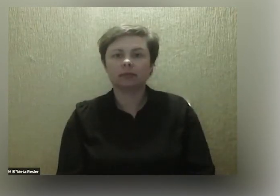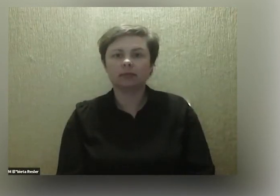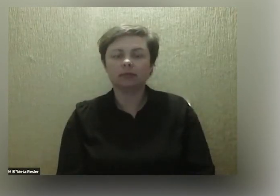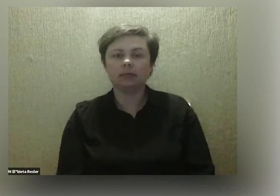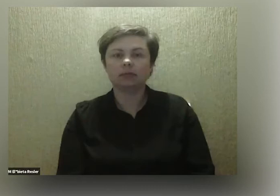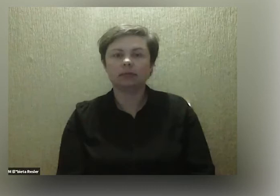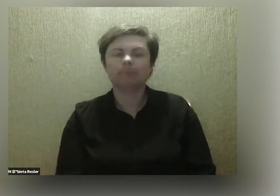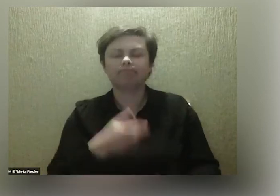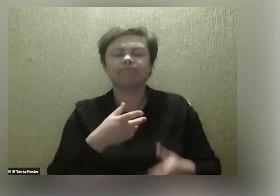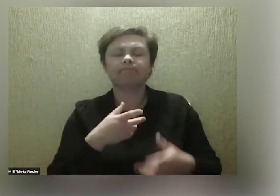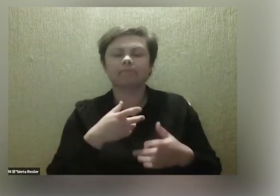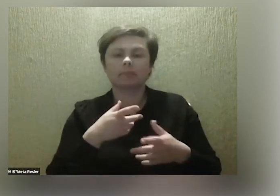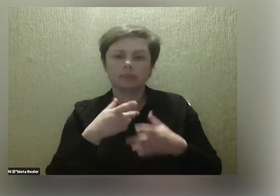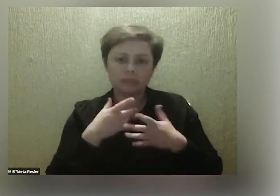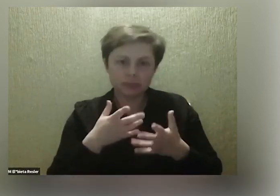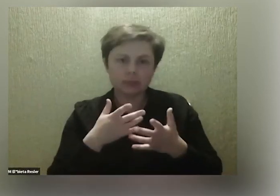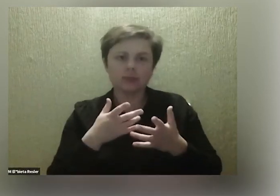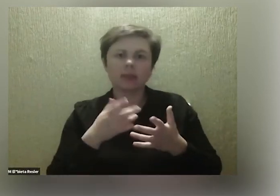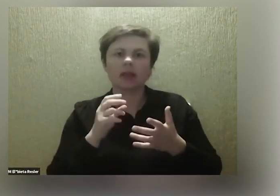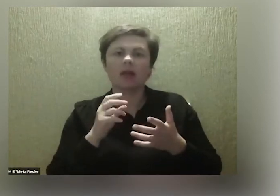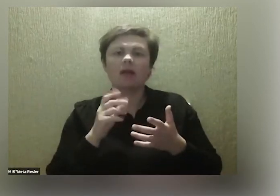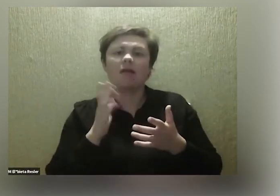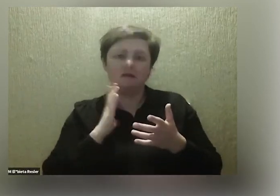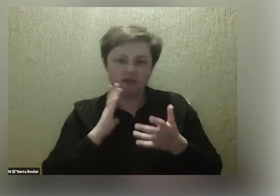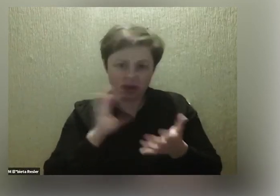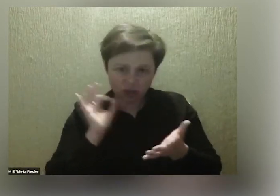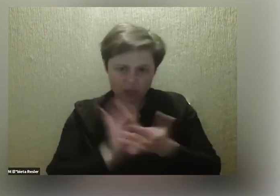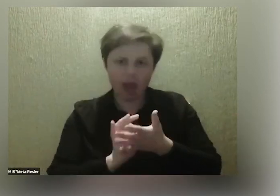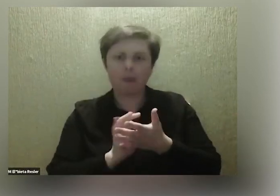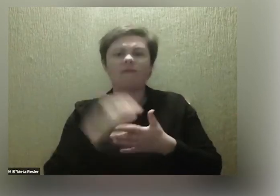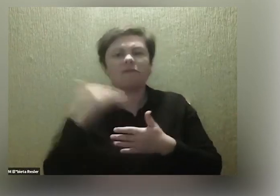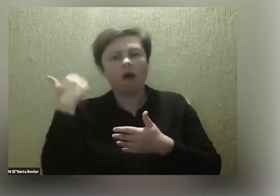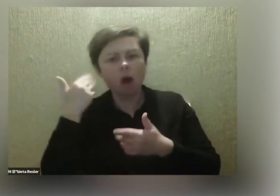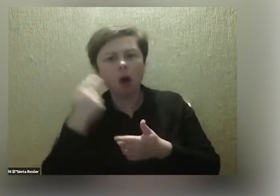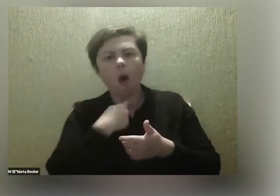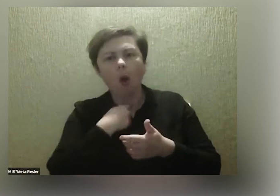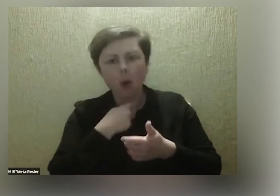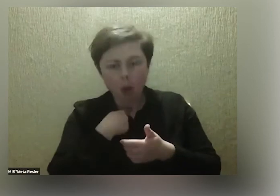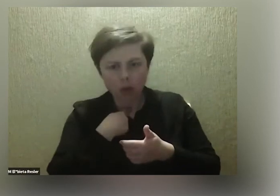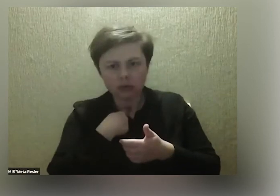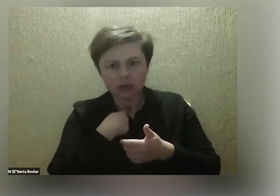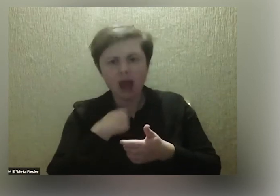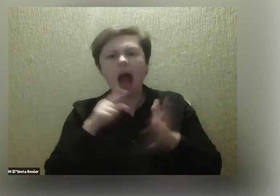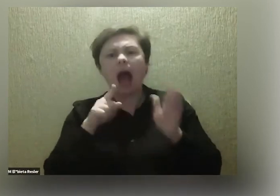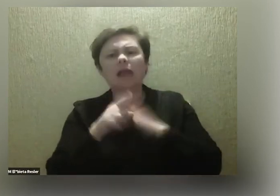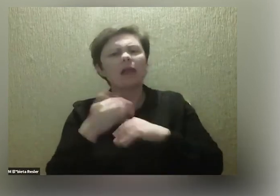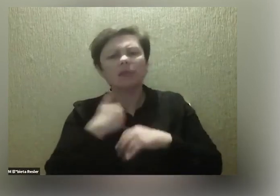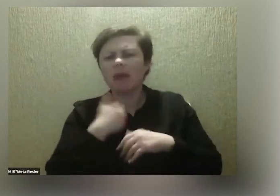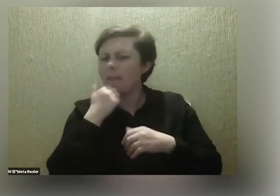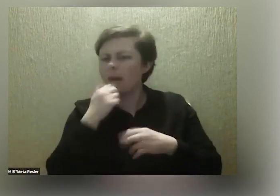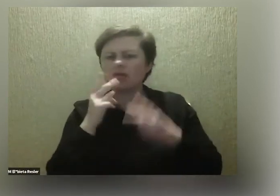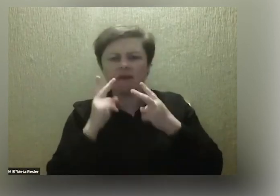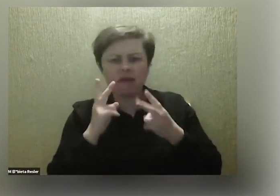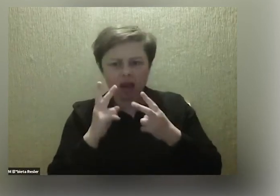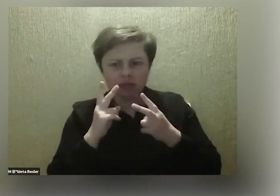To znaczy tak, warto na pewno zabierać głos, ale dla mnie bardzo ważne w tym wszystkim jest